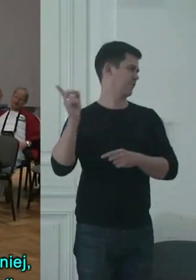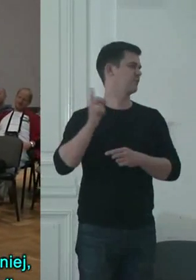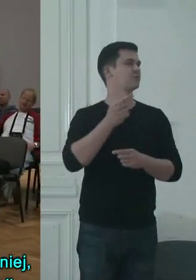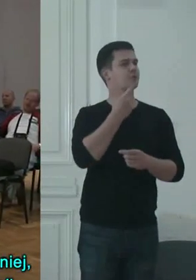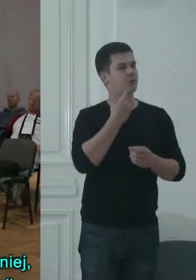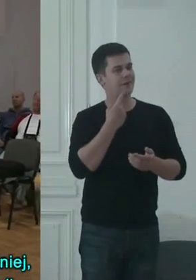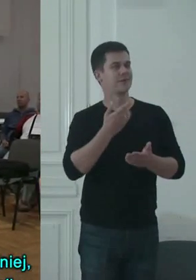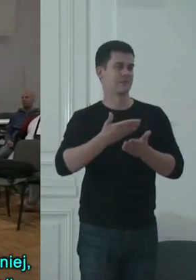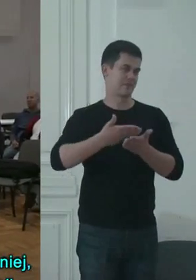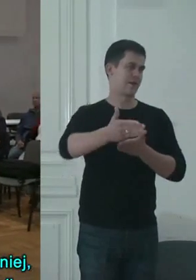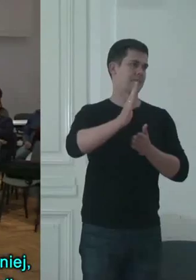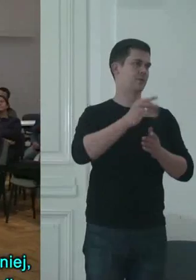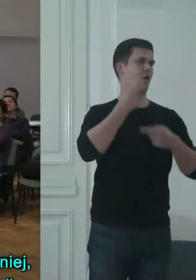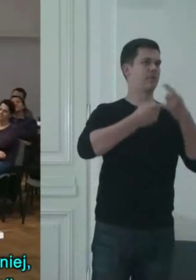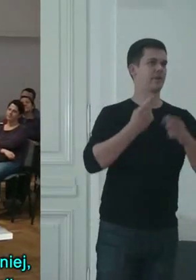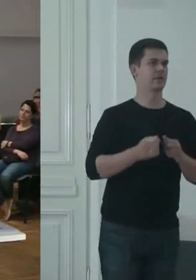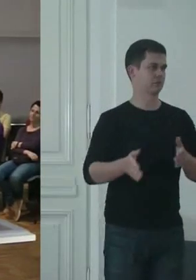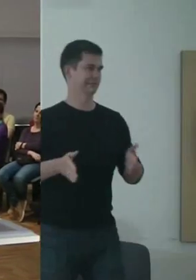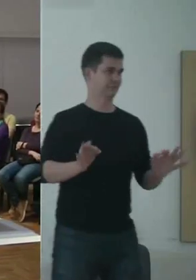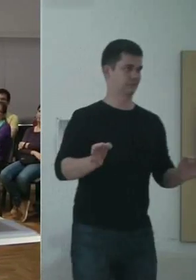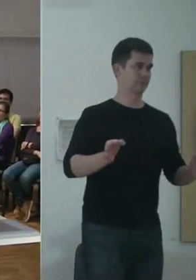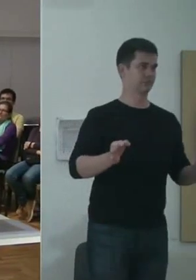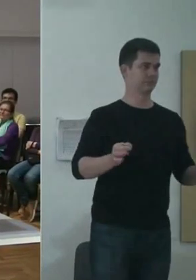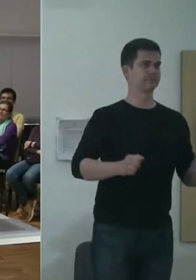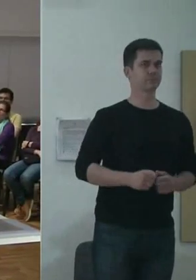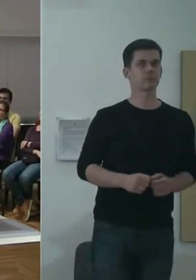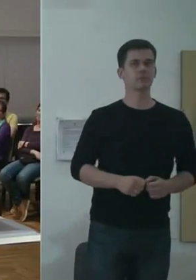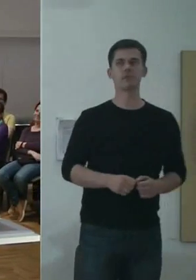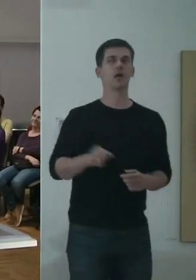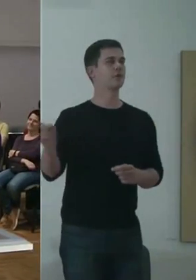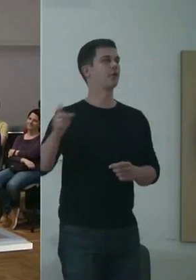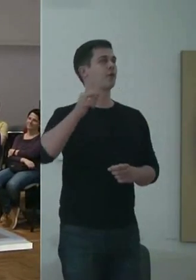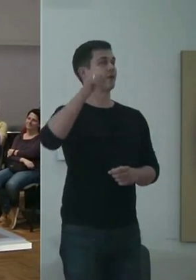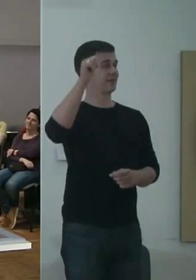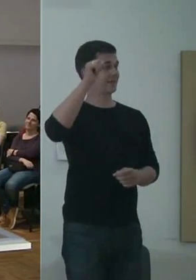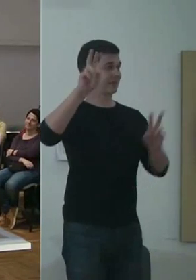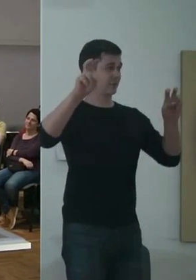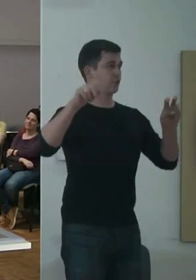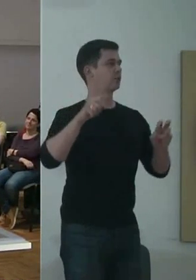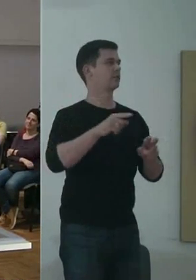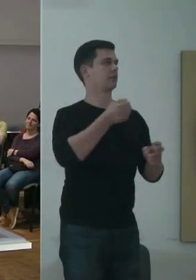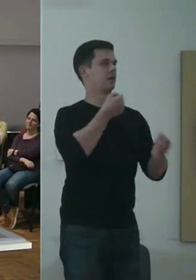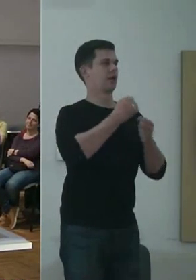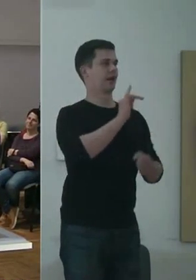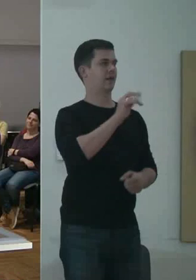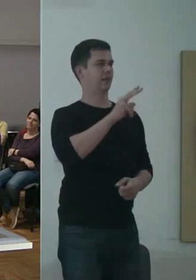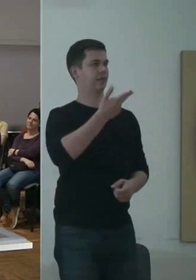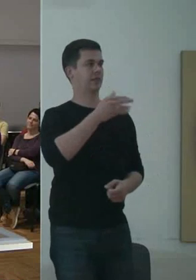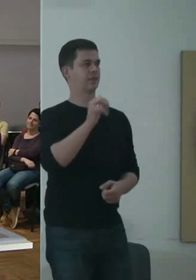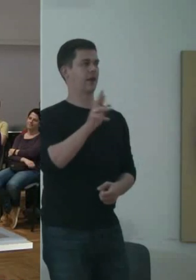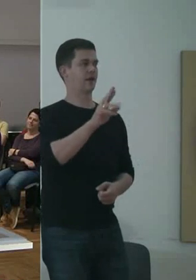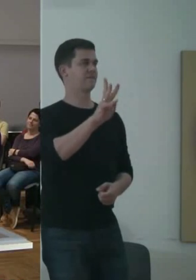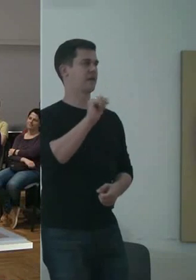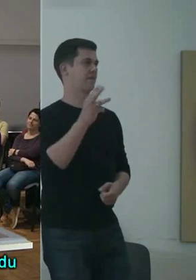prezentacji. Ale co ciekawe, jego tytuł to Interview, a zdjęcie zostało zrobione właśnie przy